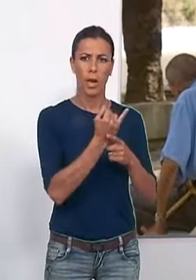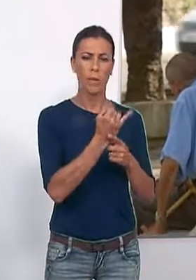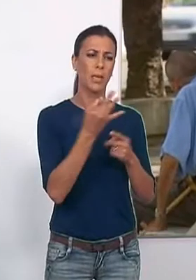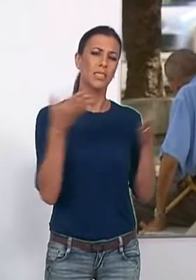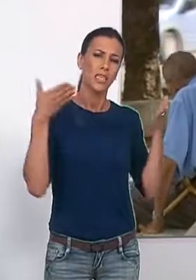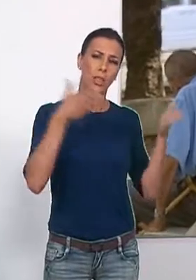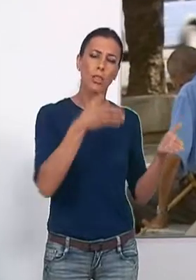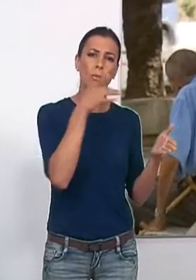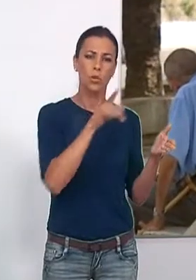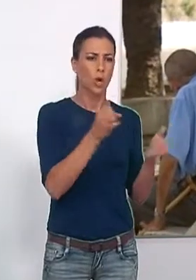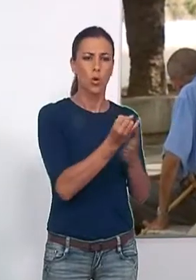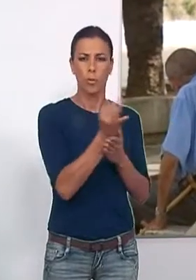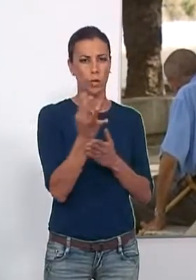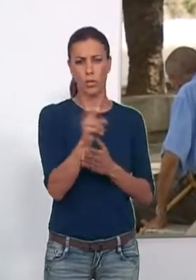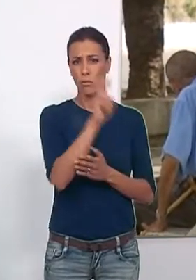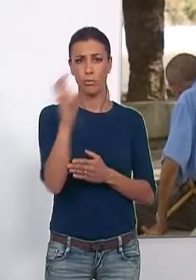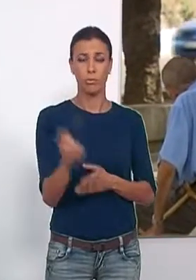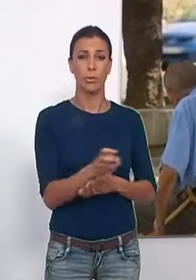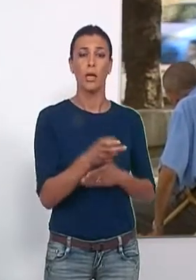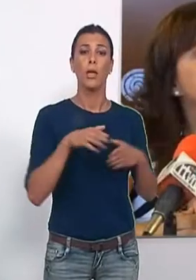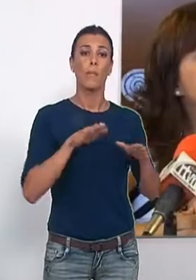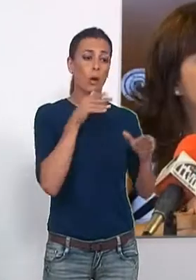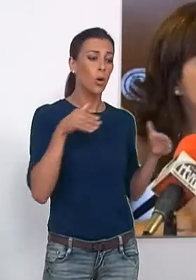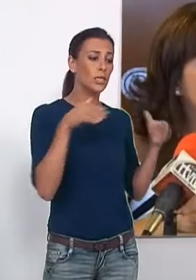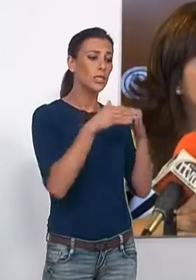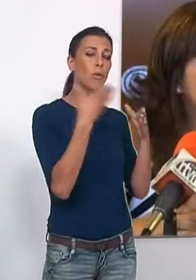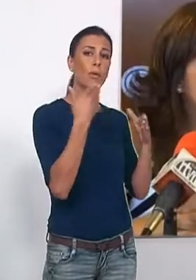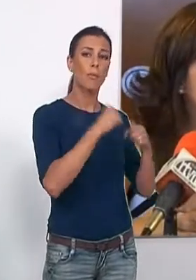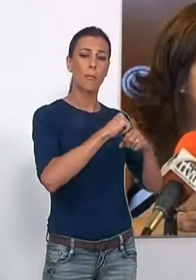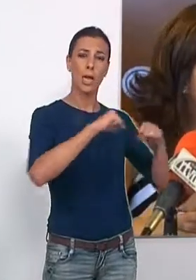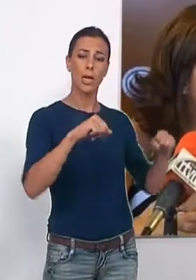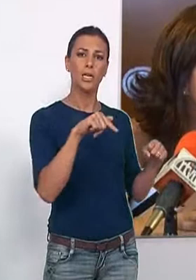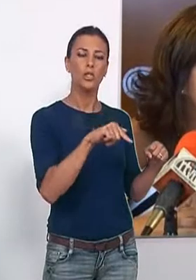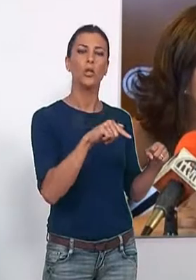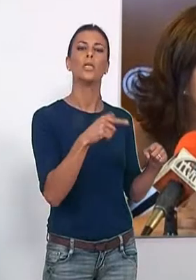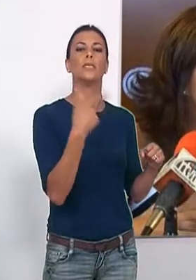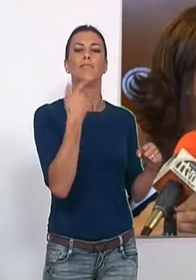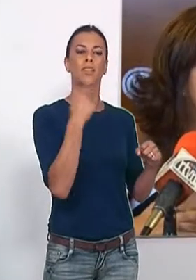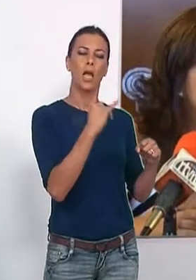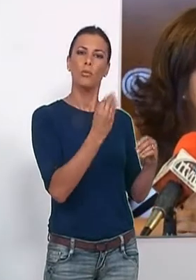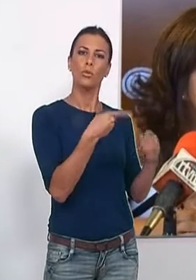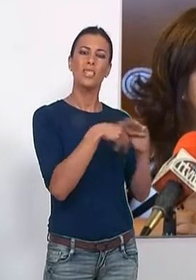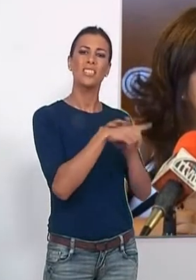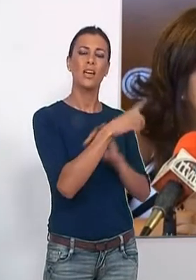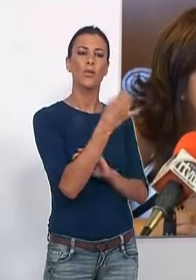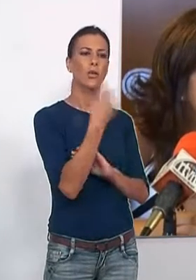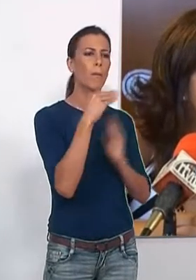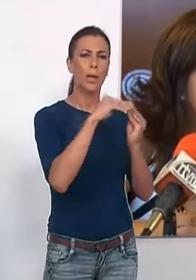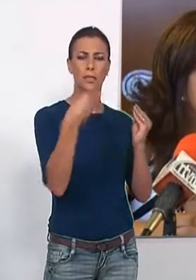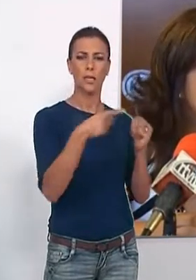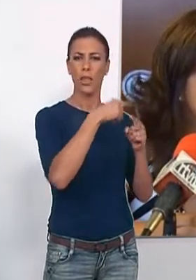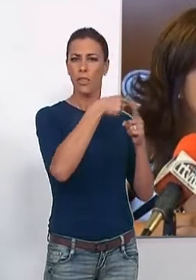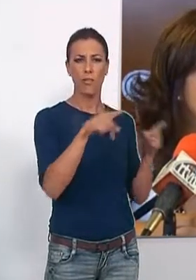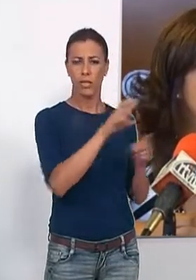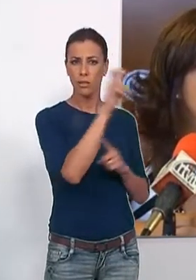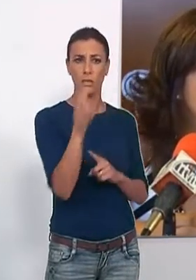y atención a familias numerosas. En cuanto al colectivo de mayores, la corporativa ha subrayado el desarrollo de determinadas